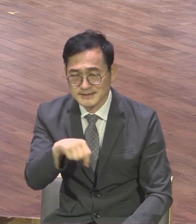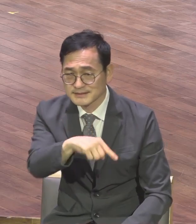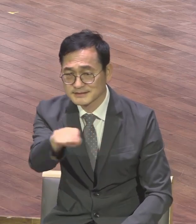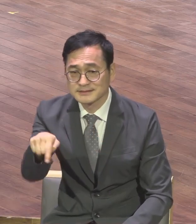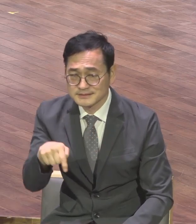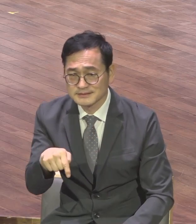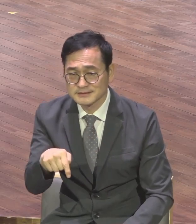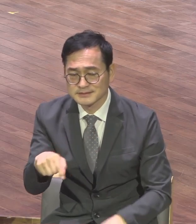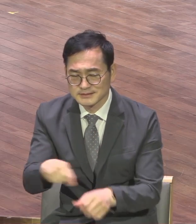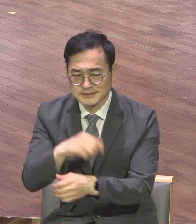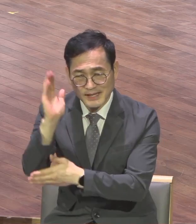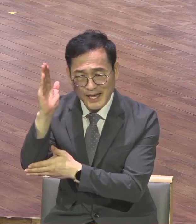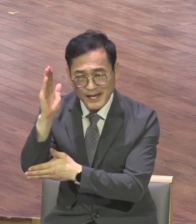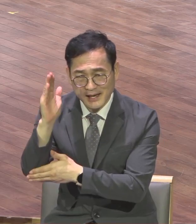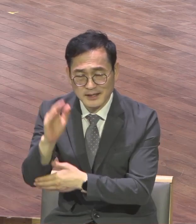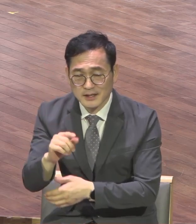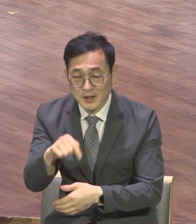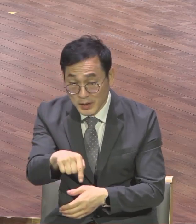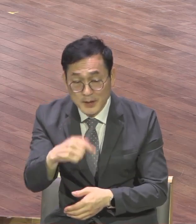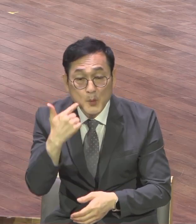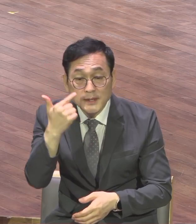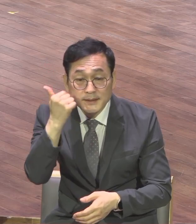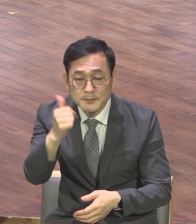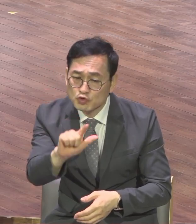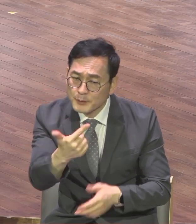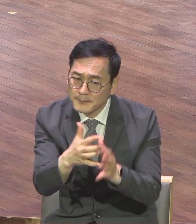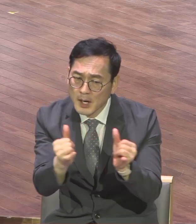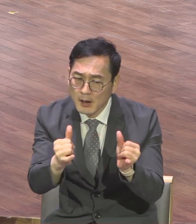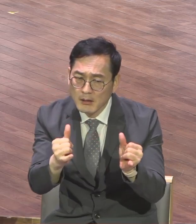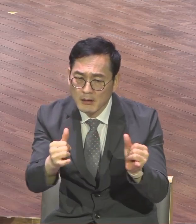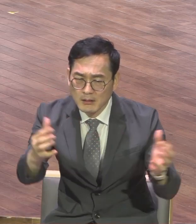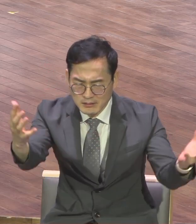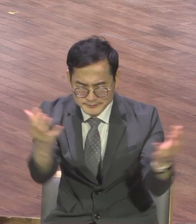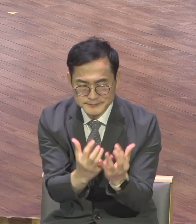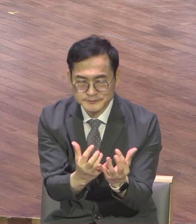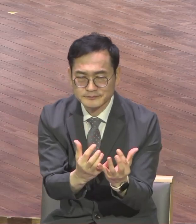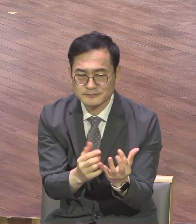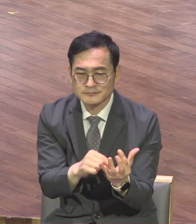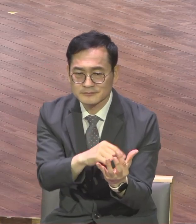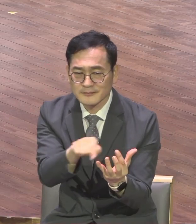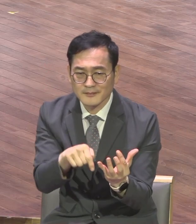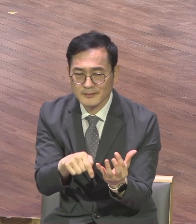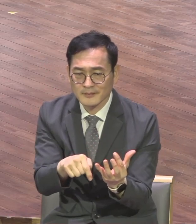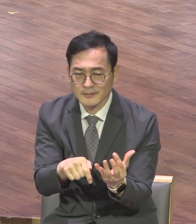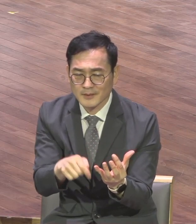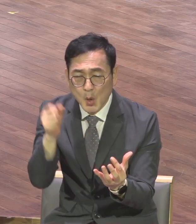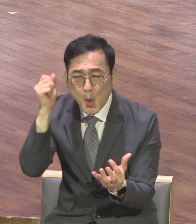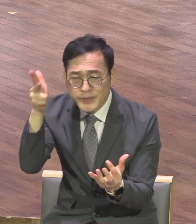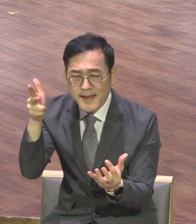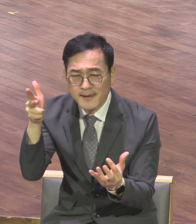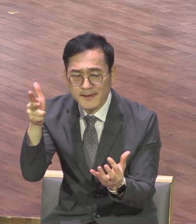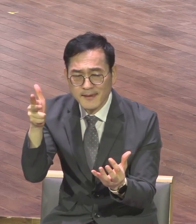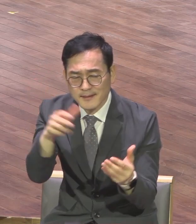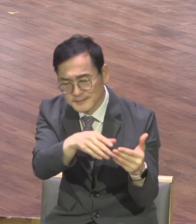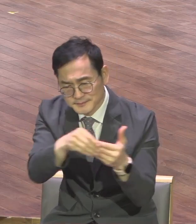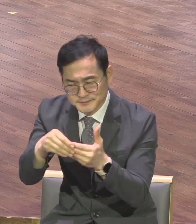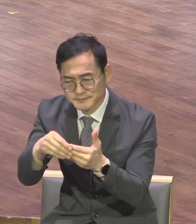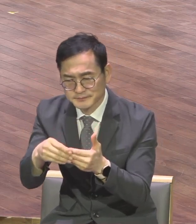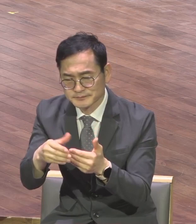한 600명을 최고 좋은 호텔에다가 모셔 가지고 자고 먹고